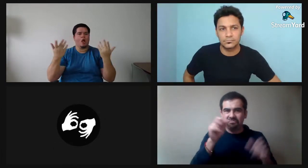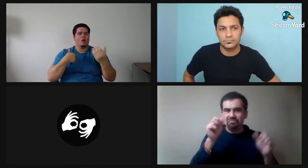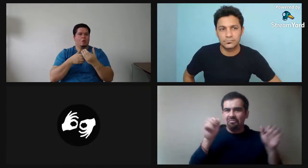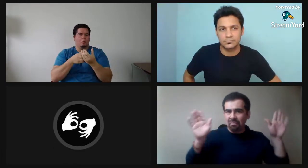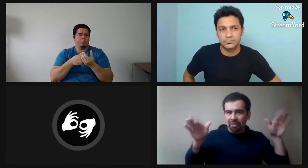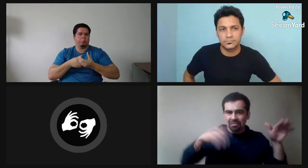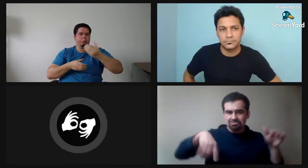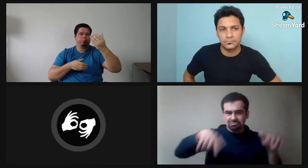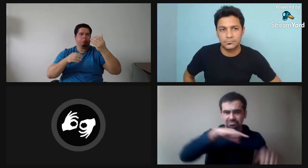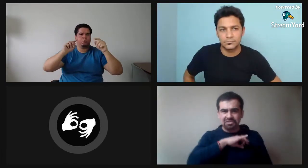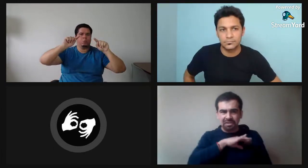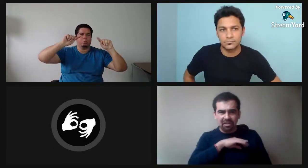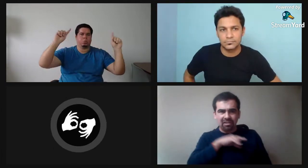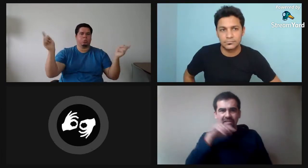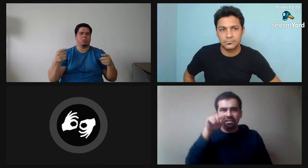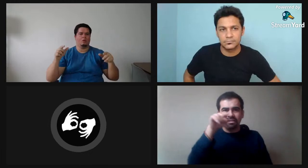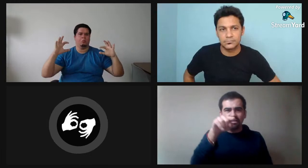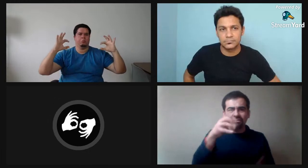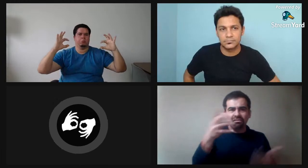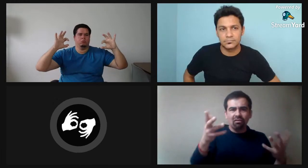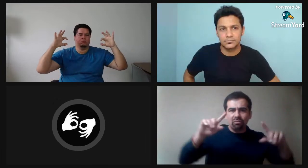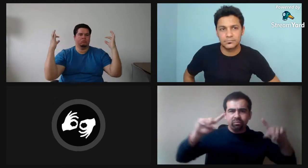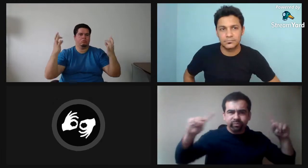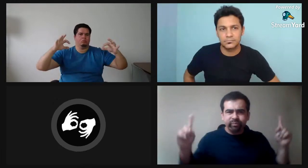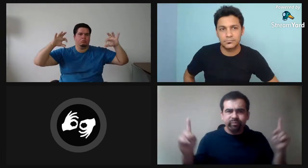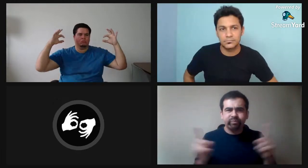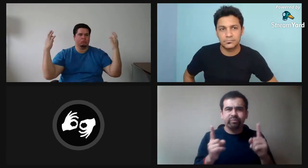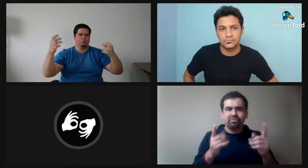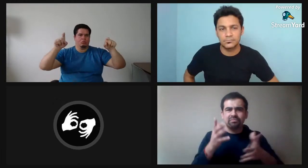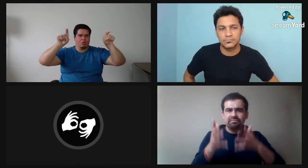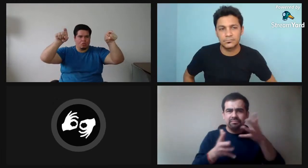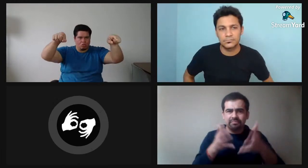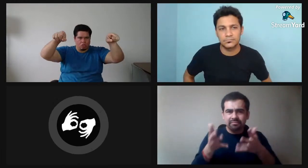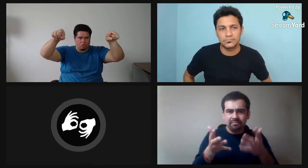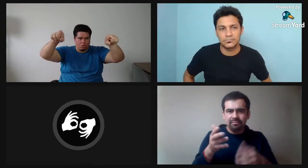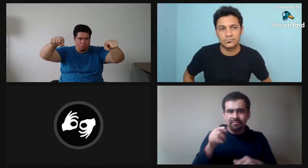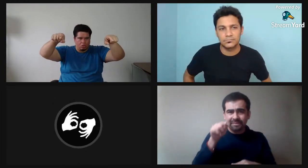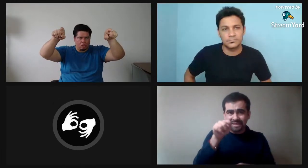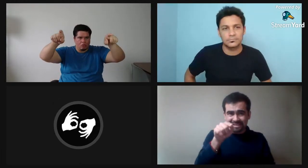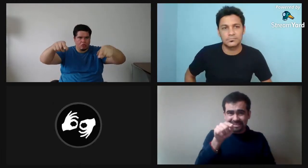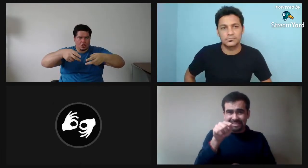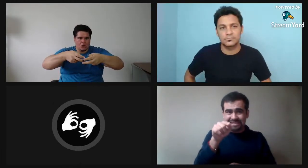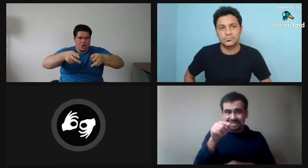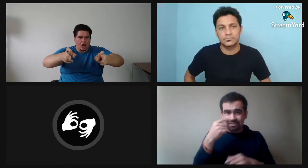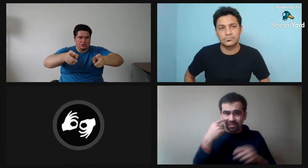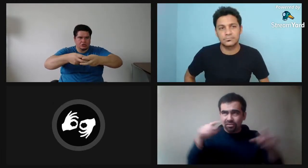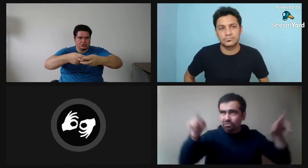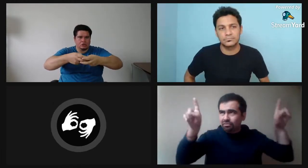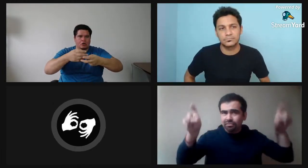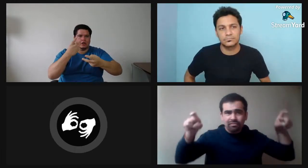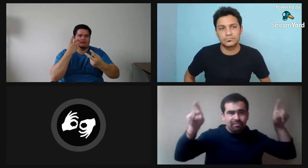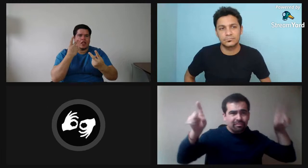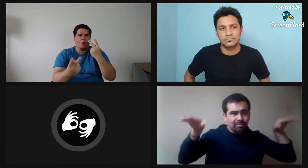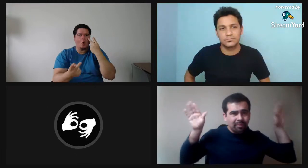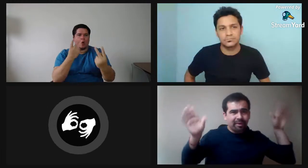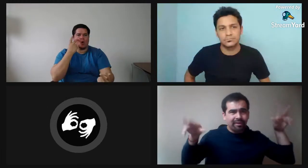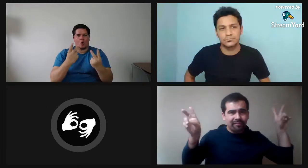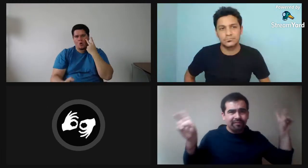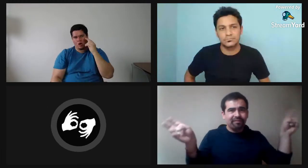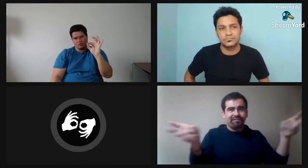Claro, yo no solamente voy a. A decir que es la mariposa. decirla en la forma común. Sino también. Yo puedo referirme a los dibujos que tienen en las alas.